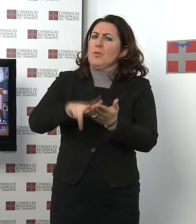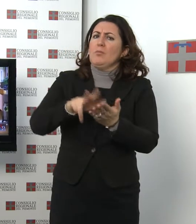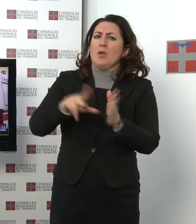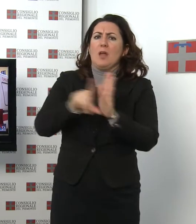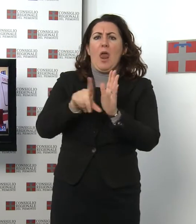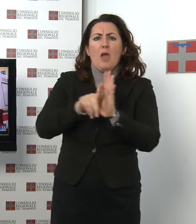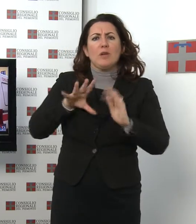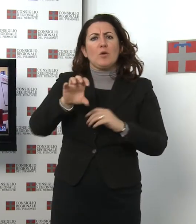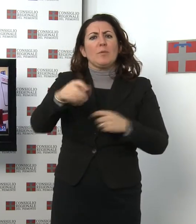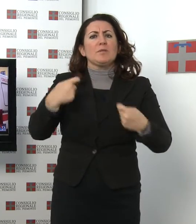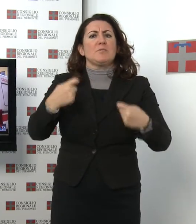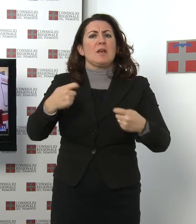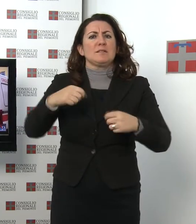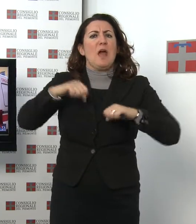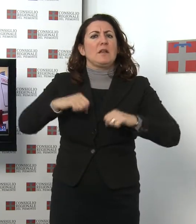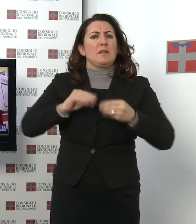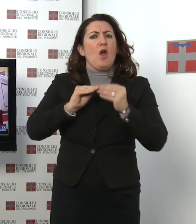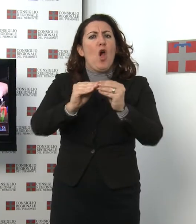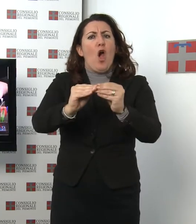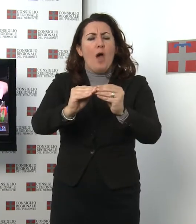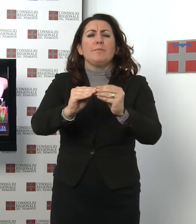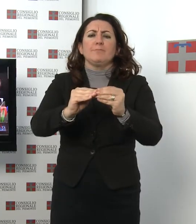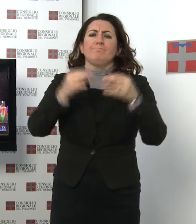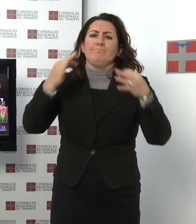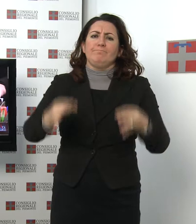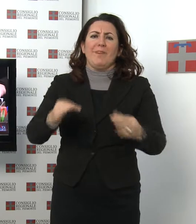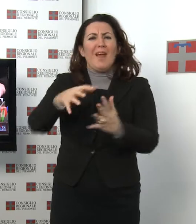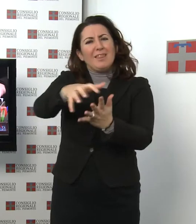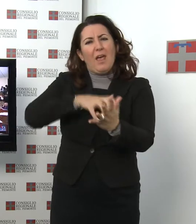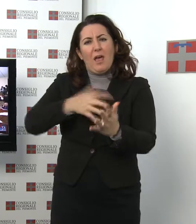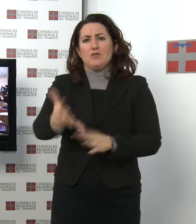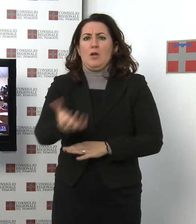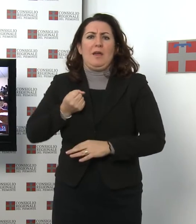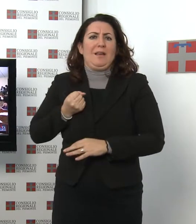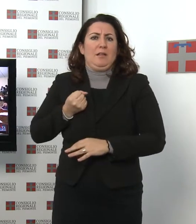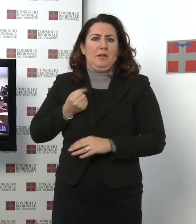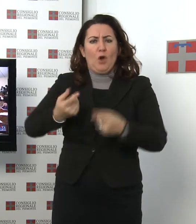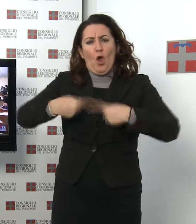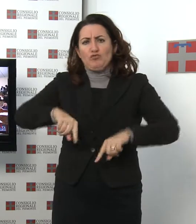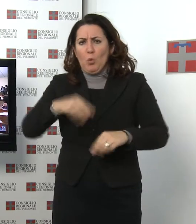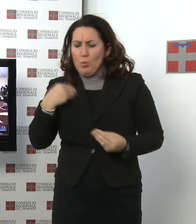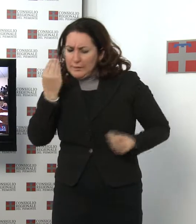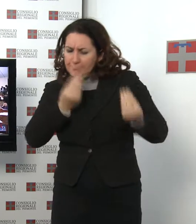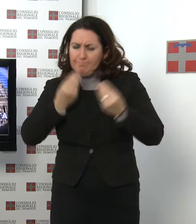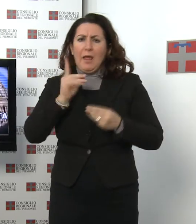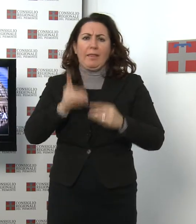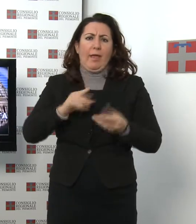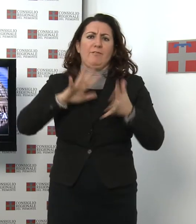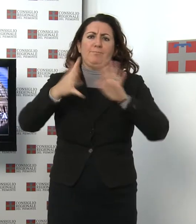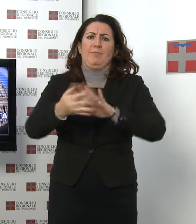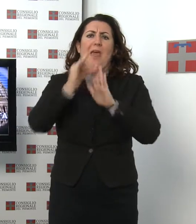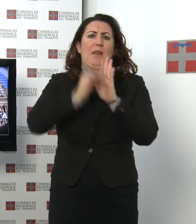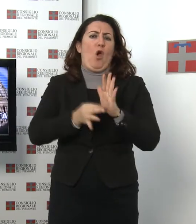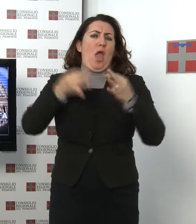sanitarie che si è concluso con il ritiro del testo e l'impegno della Giunta a valutare e a prontare un apposito regolamento. Dal